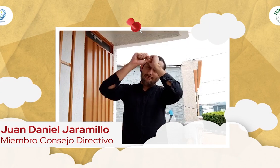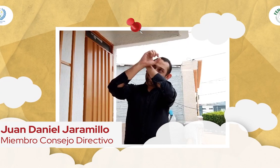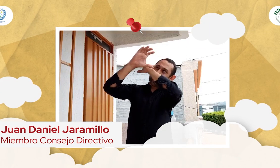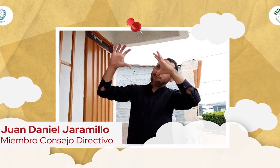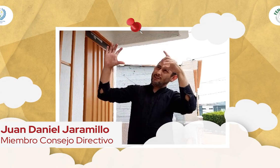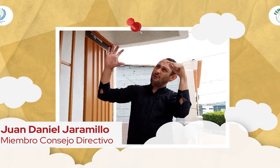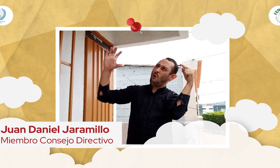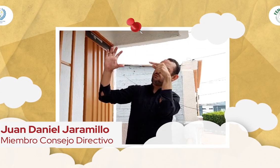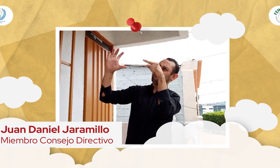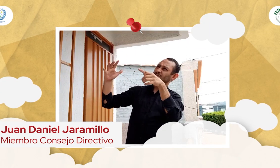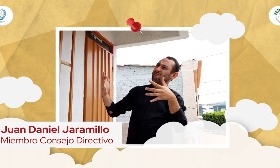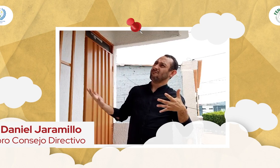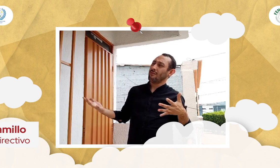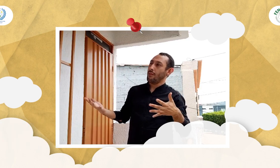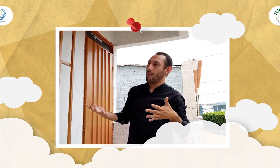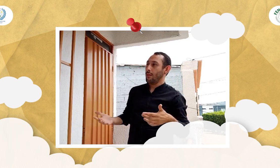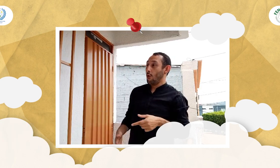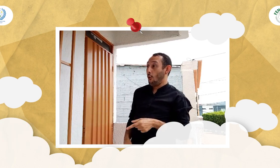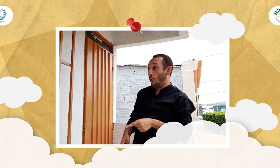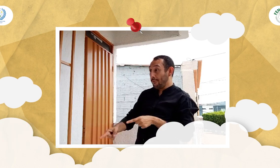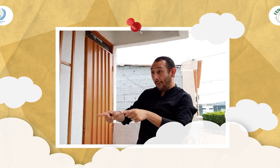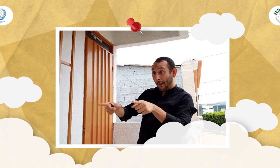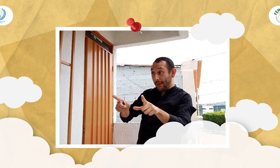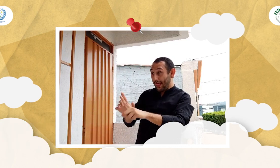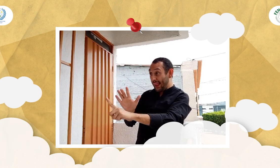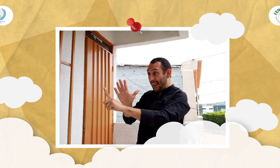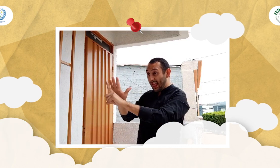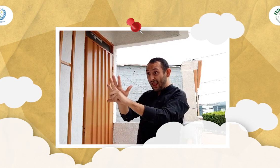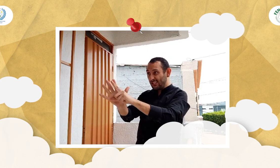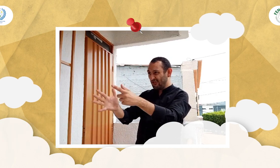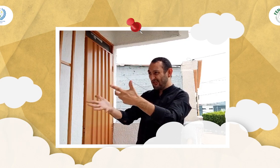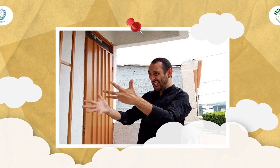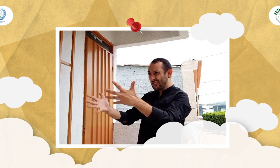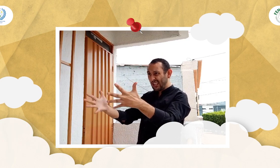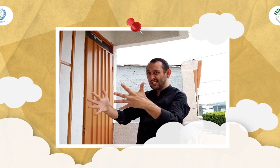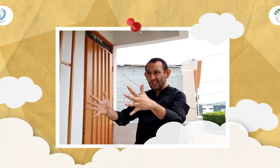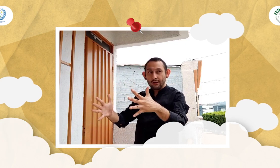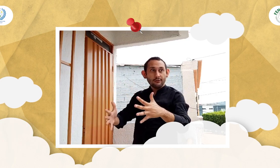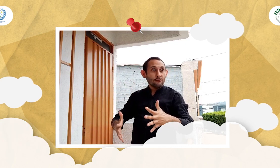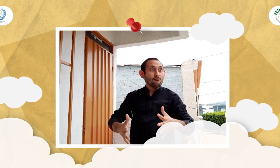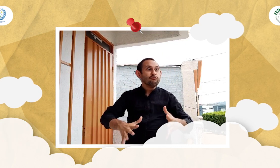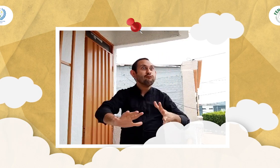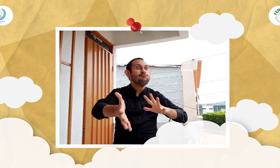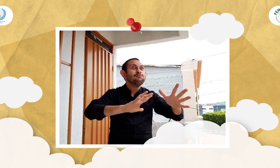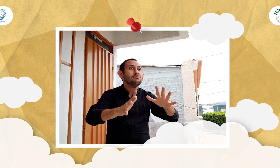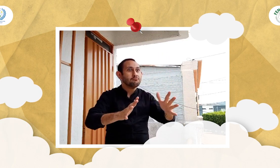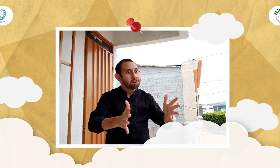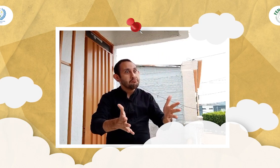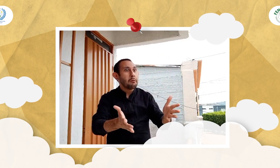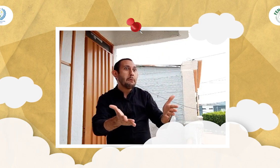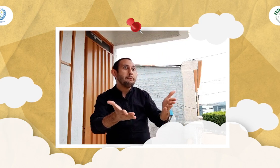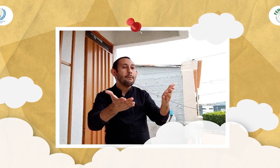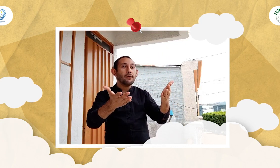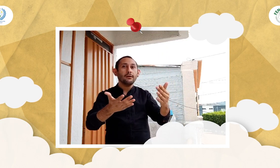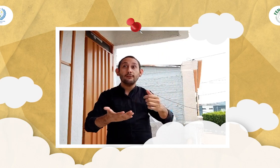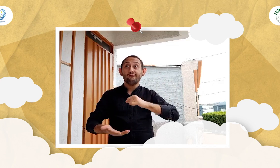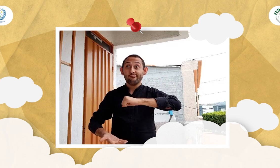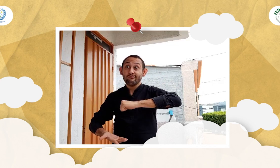Lo que yo sueño es que se establezcan leyes, que la lengua de señas tenga un desarrollo y así se realcen derechos